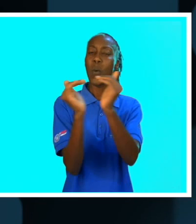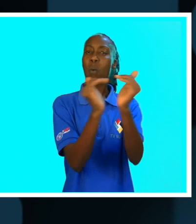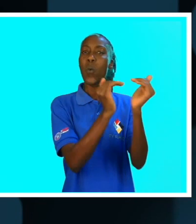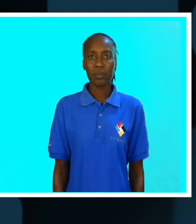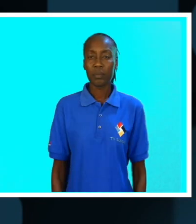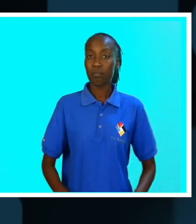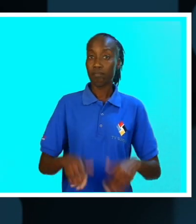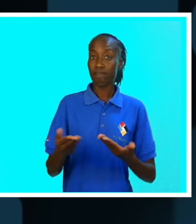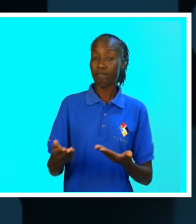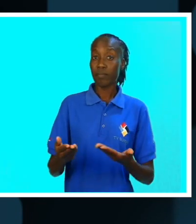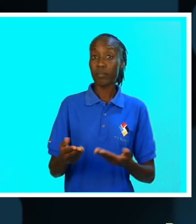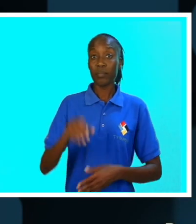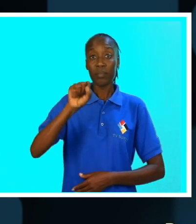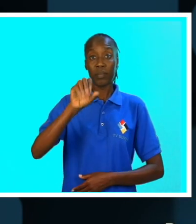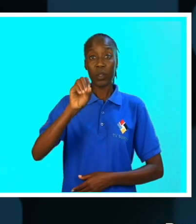pessoas fazem.